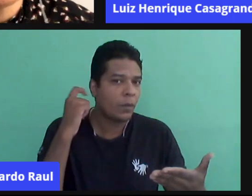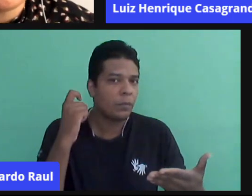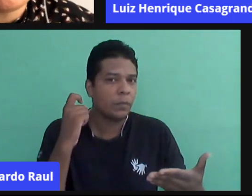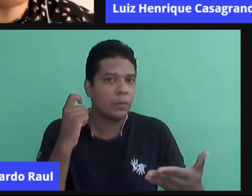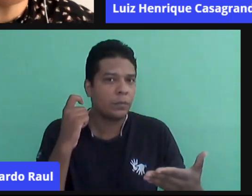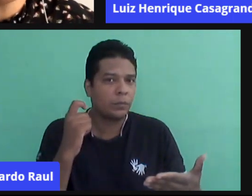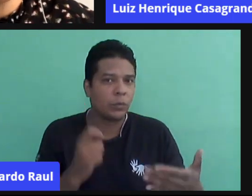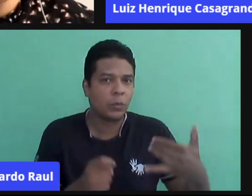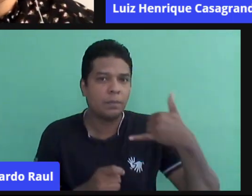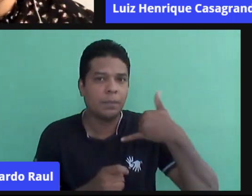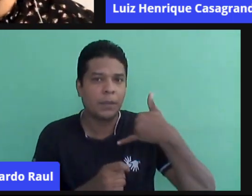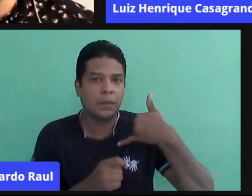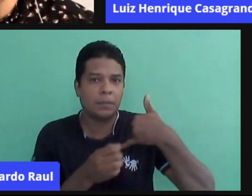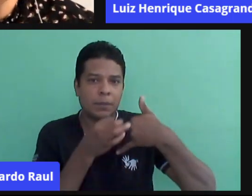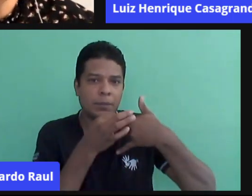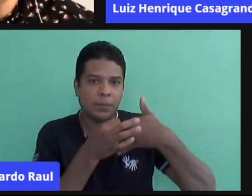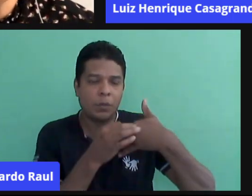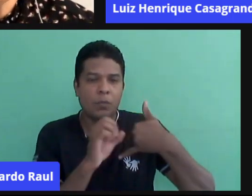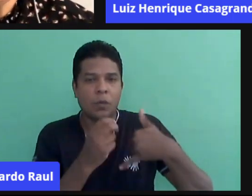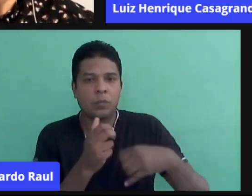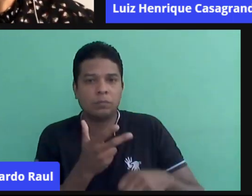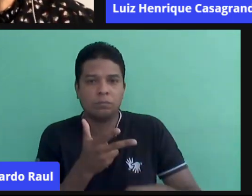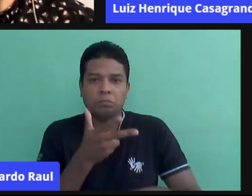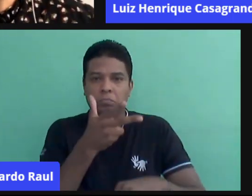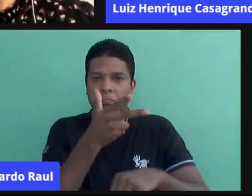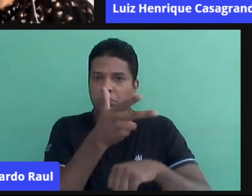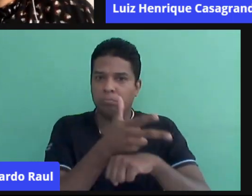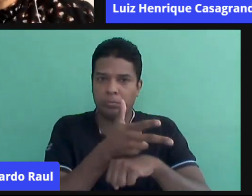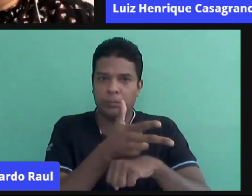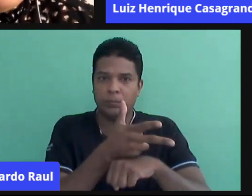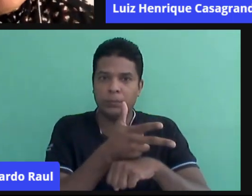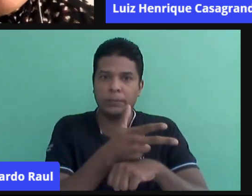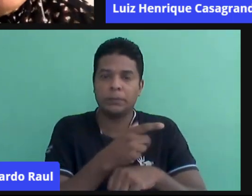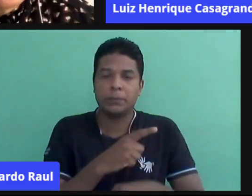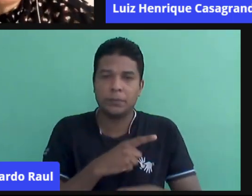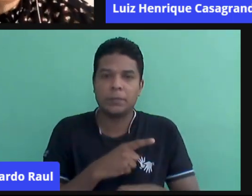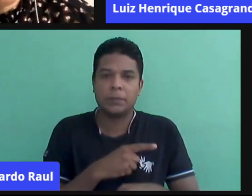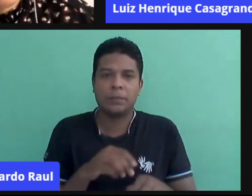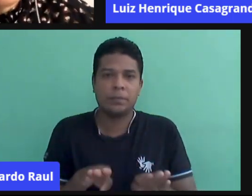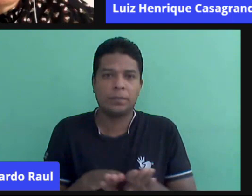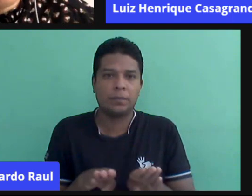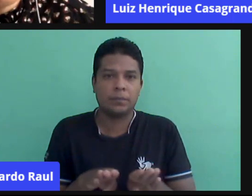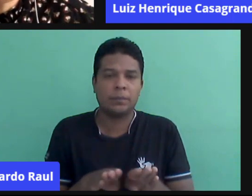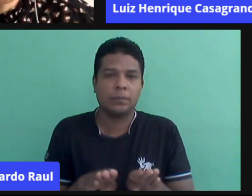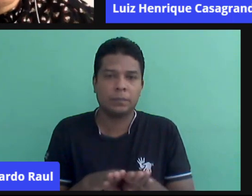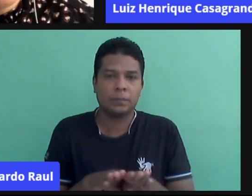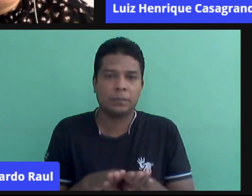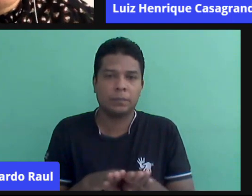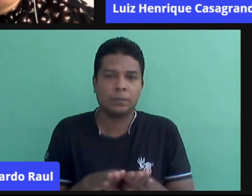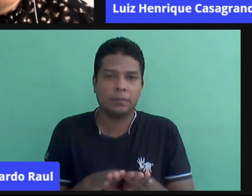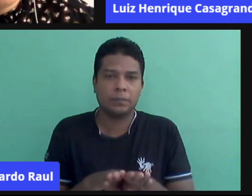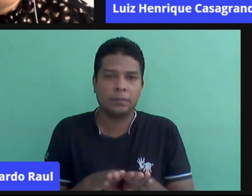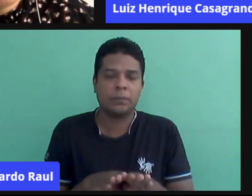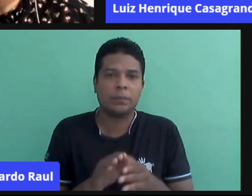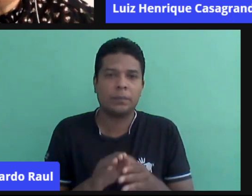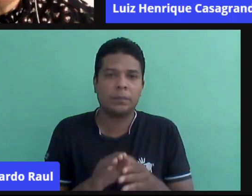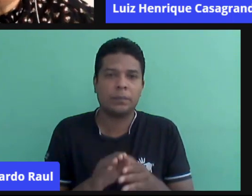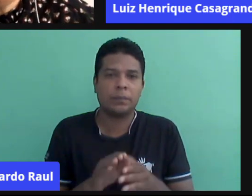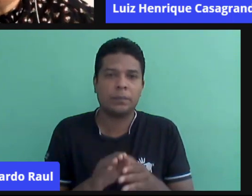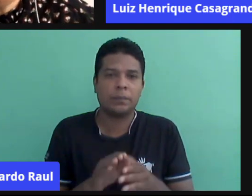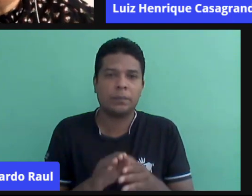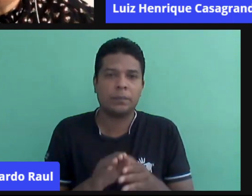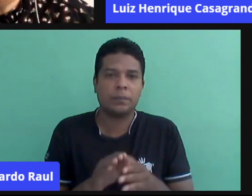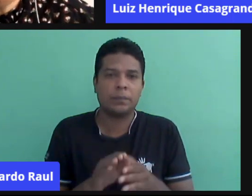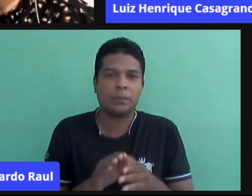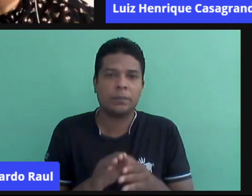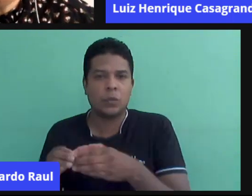seja elas de áudio ou de vídeo, né? Nós temos também algumas indicações que eu fiz com o